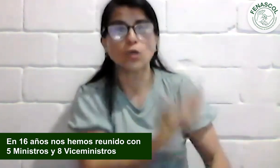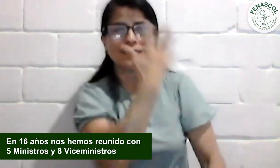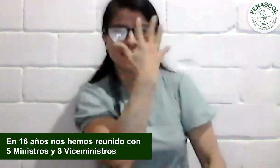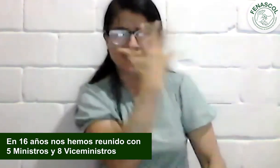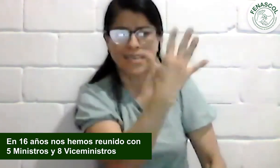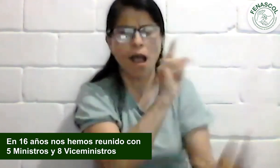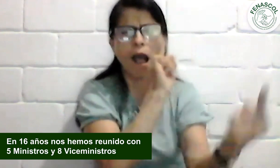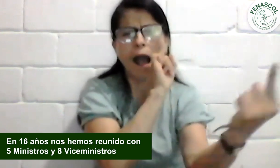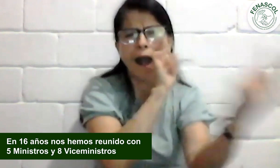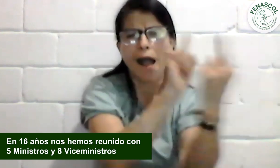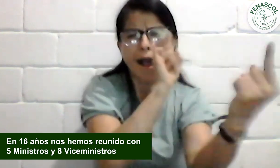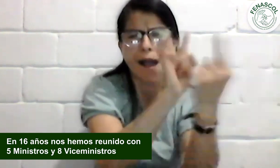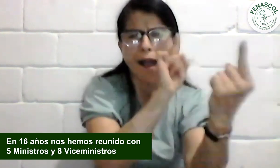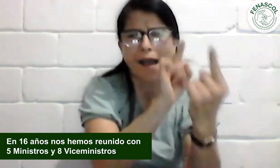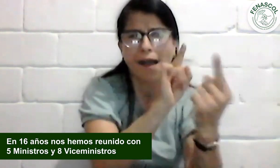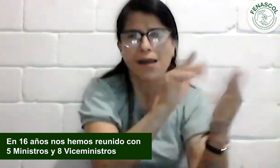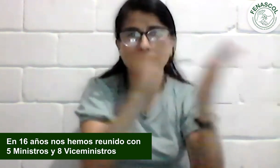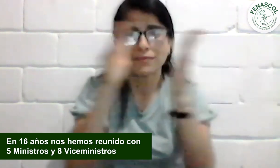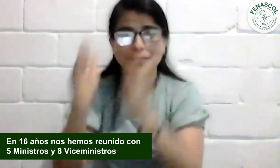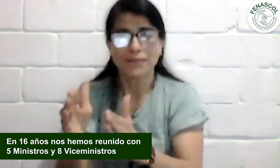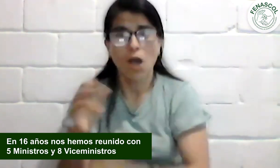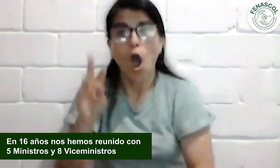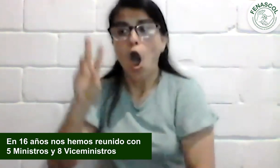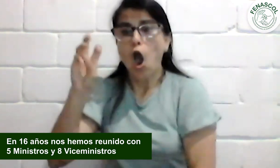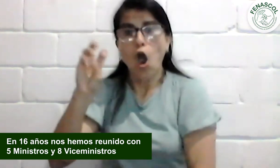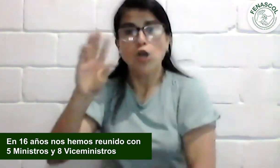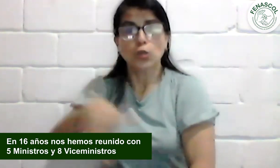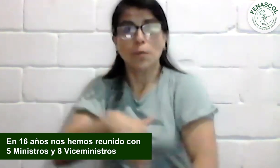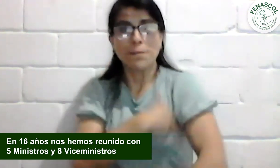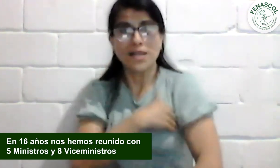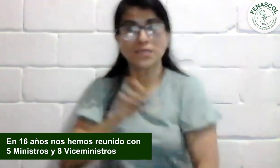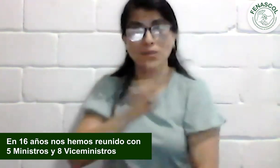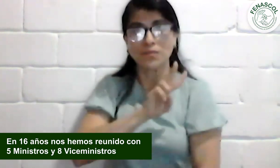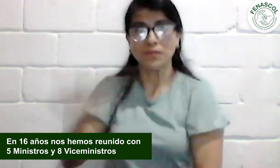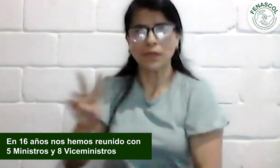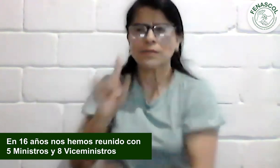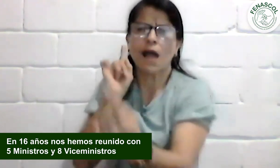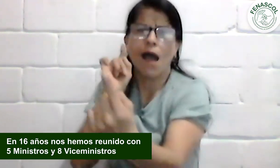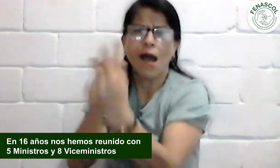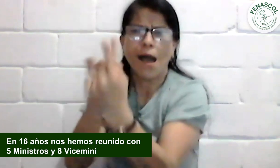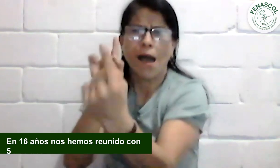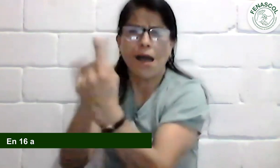con 5 ministros, además con 8 viceministros